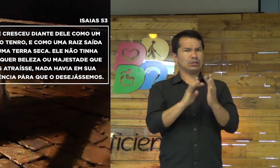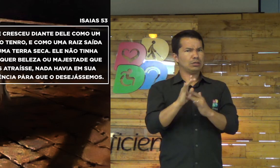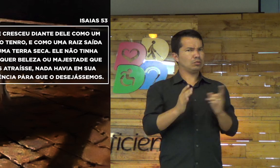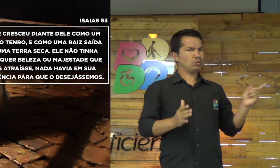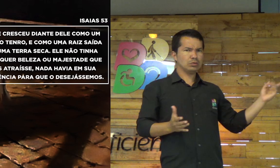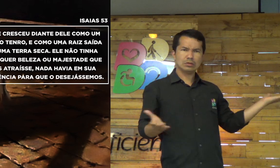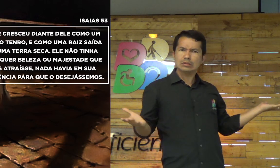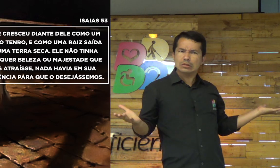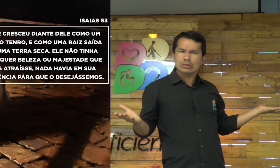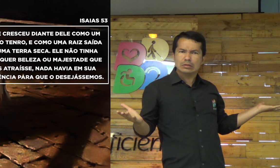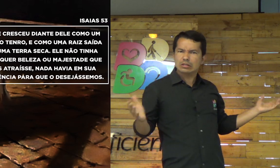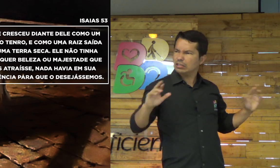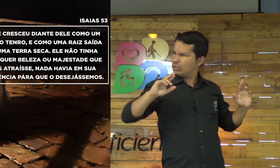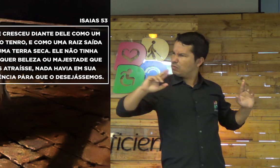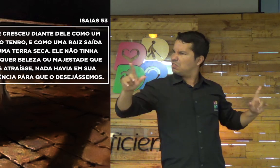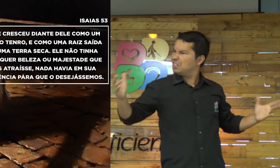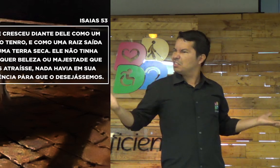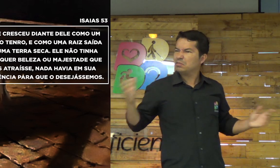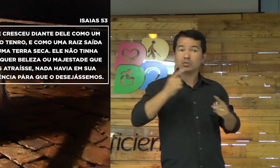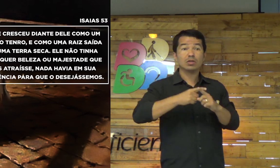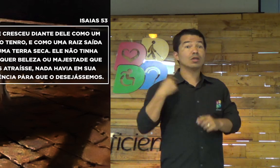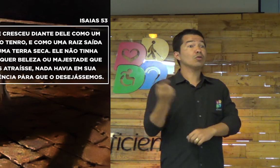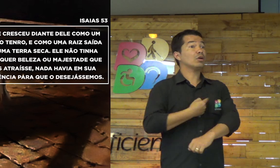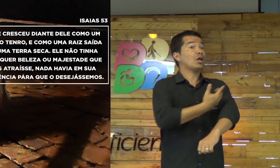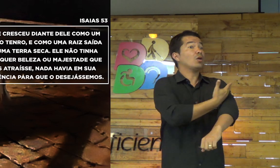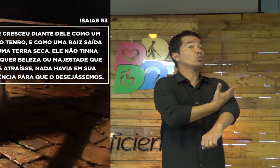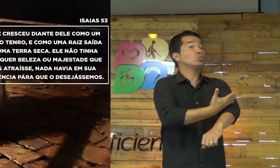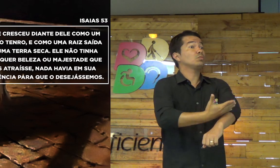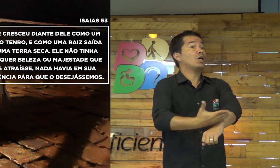Então, Isaías começa a explicar a respeito disso.